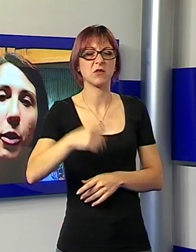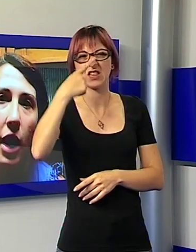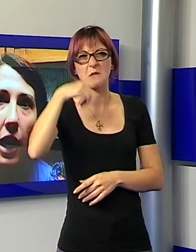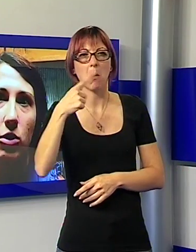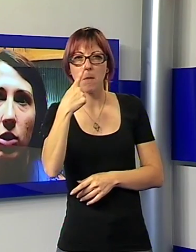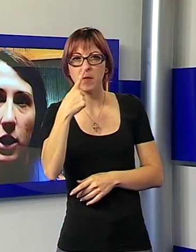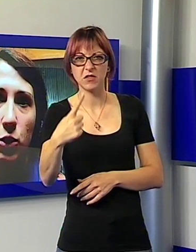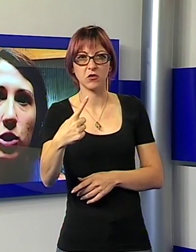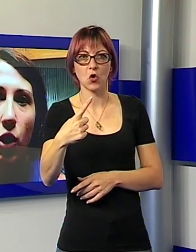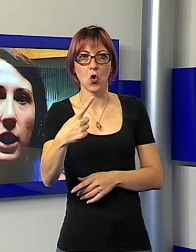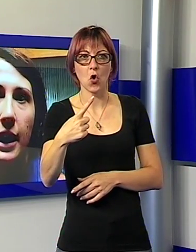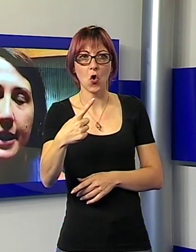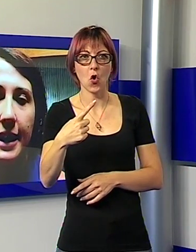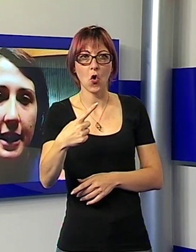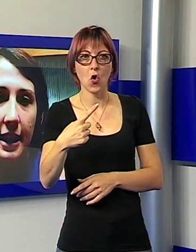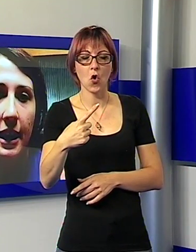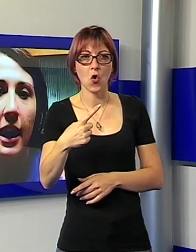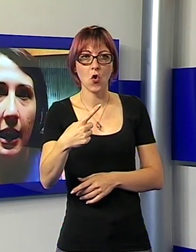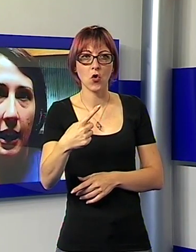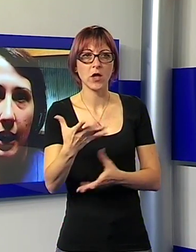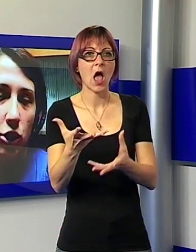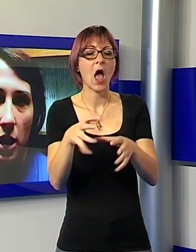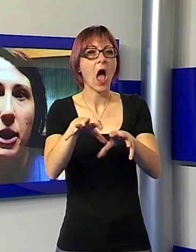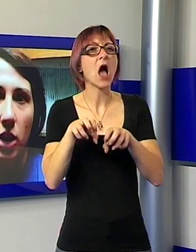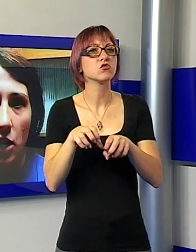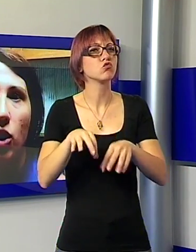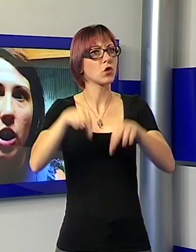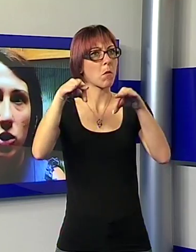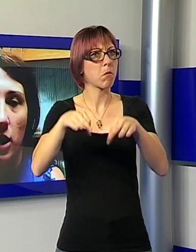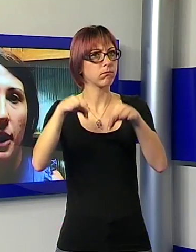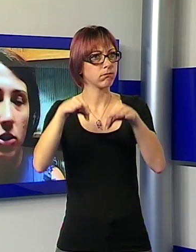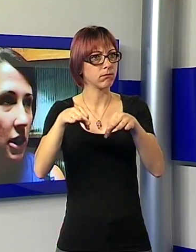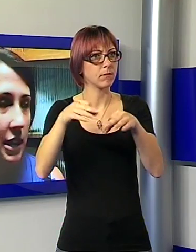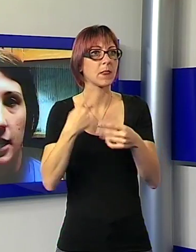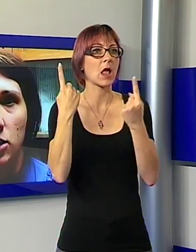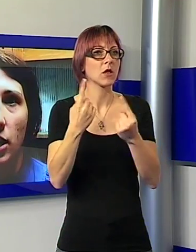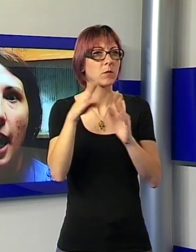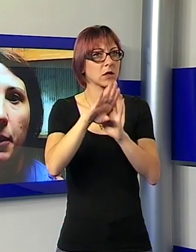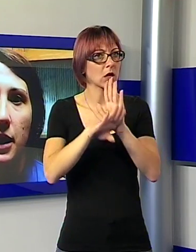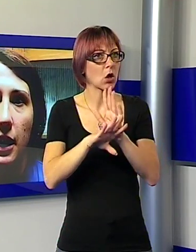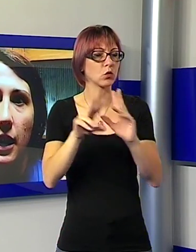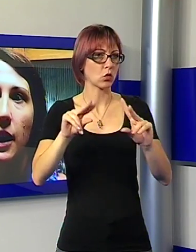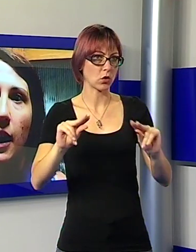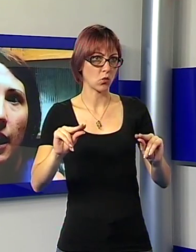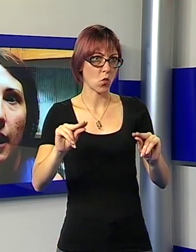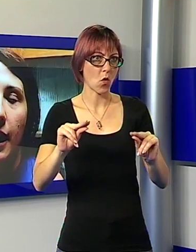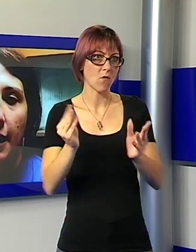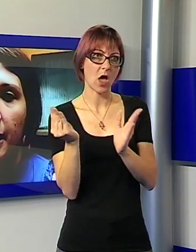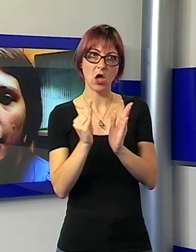bloccato le assunzioni in attesa di aggiornamento gradatorio, aggiornamento di assegnazione ambiti che deve essere